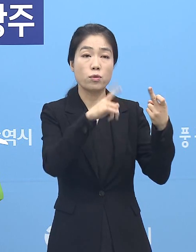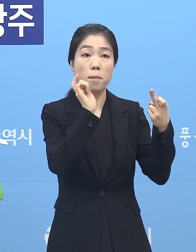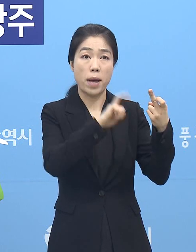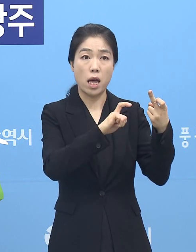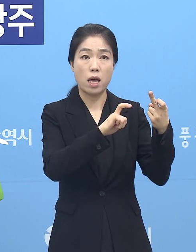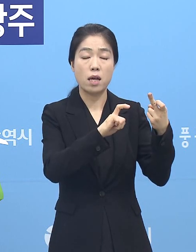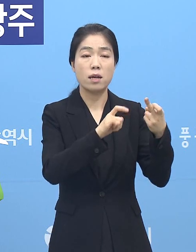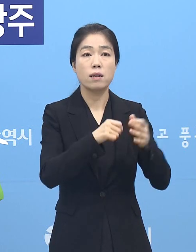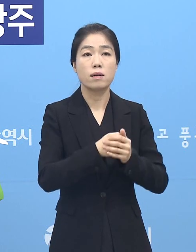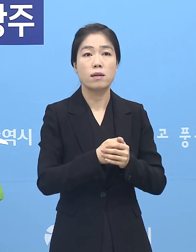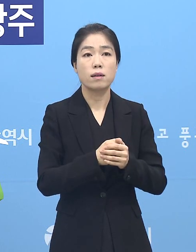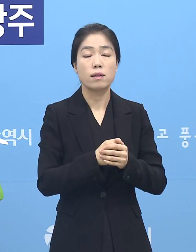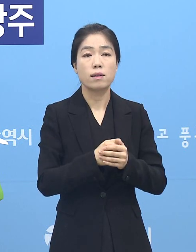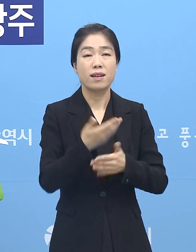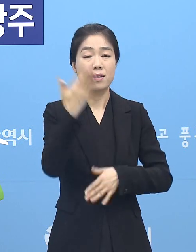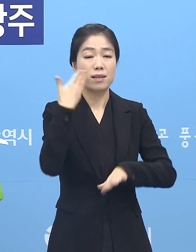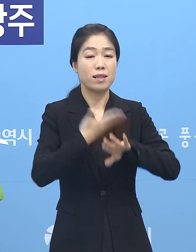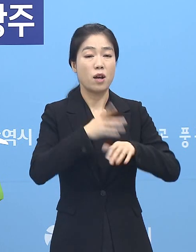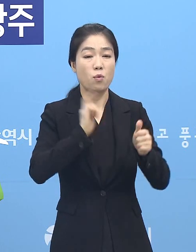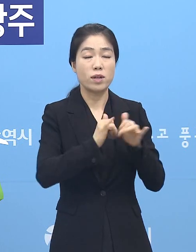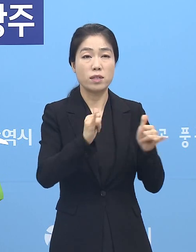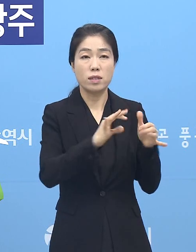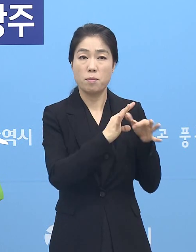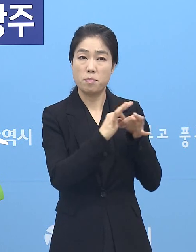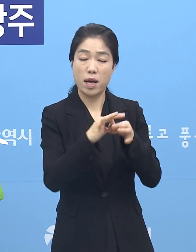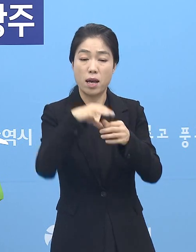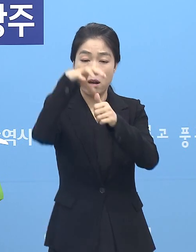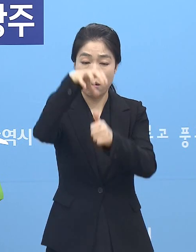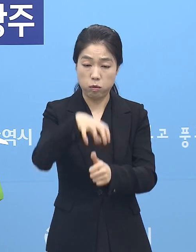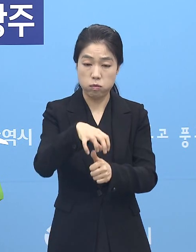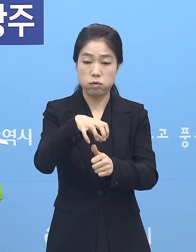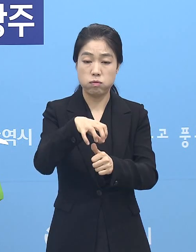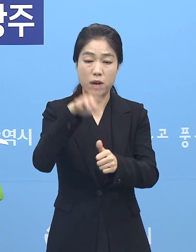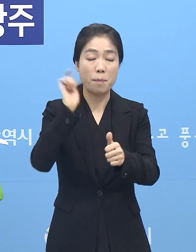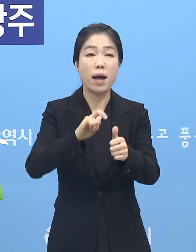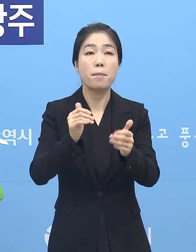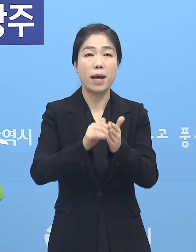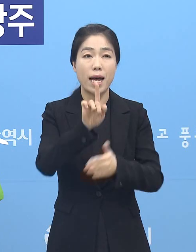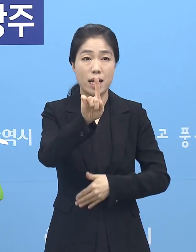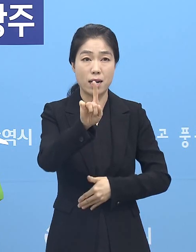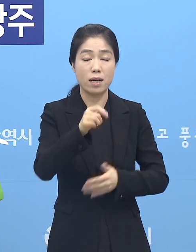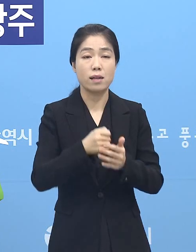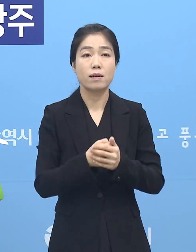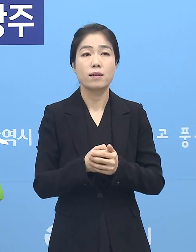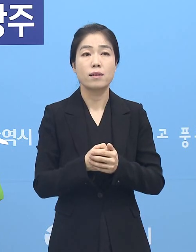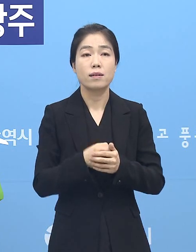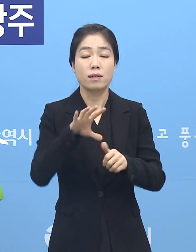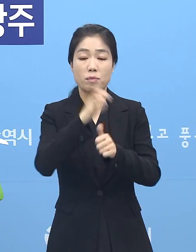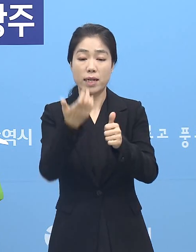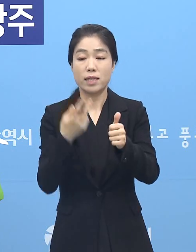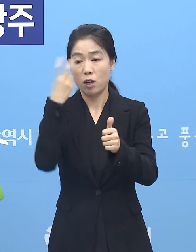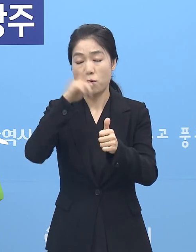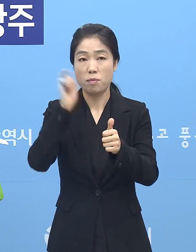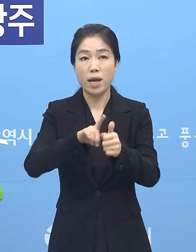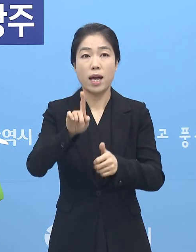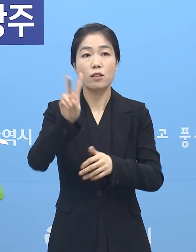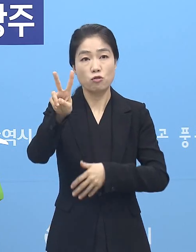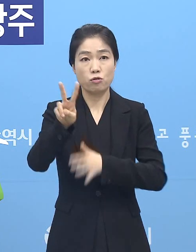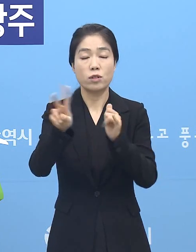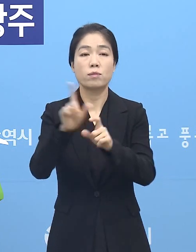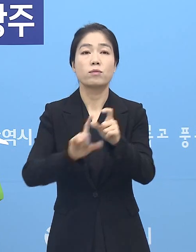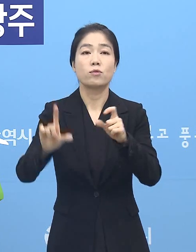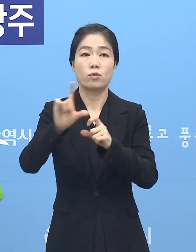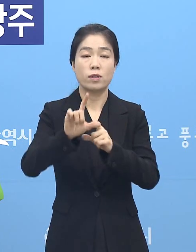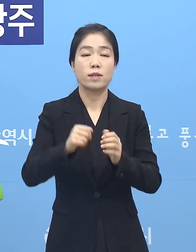확진됐습니다. 그리고 기존 확진자 관련해서 자가격리 중에 확진된 1명과 또 해제전 검사 1명, 2명이